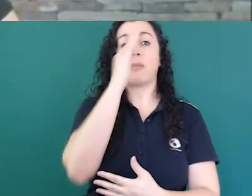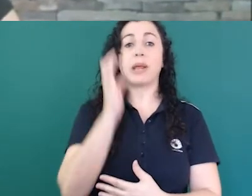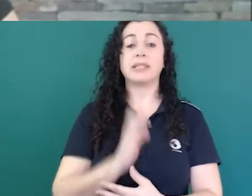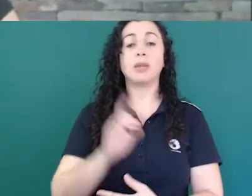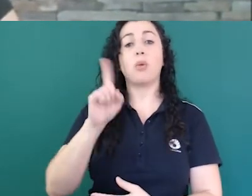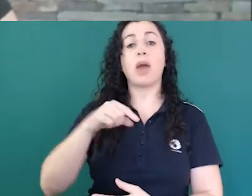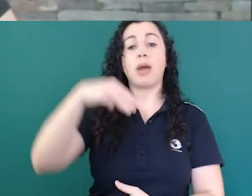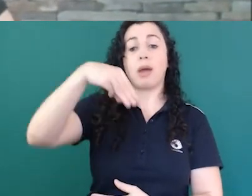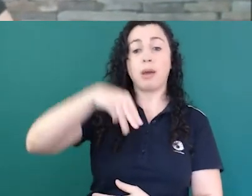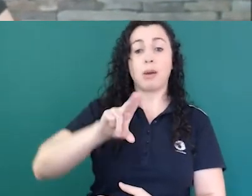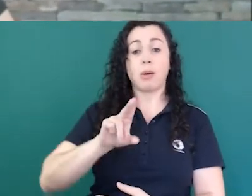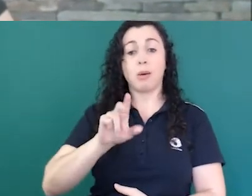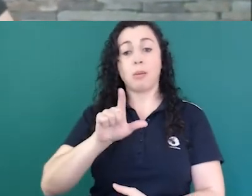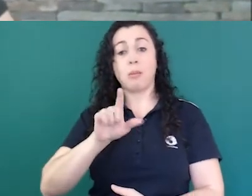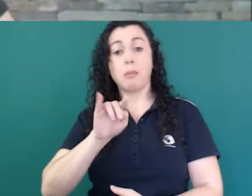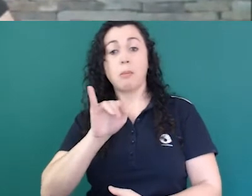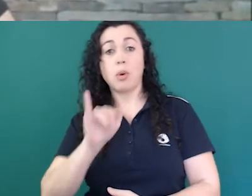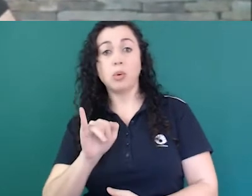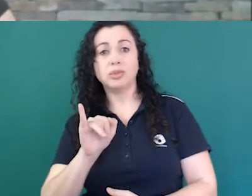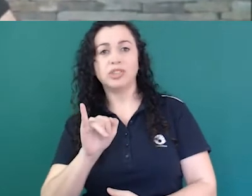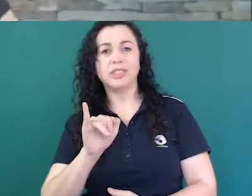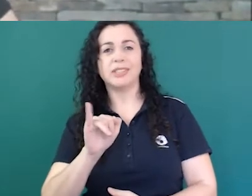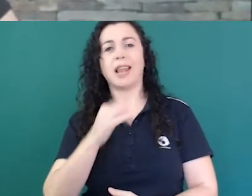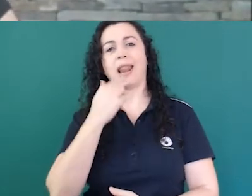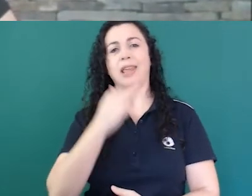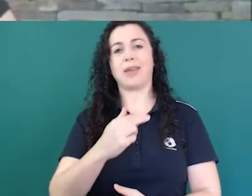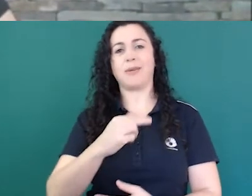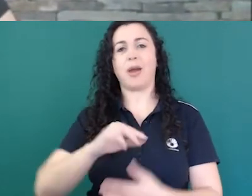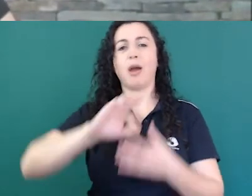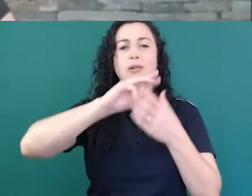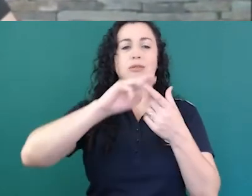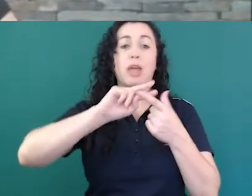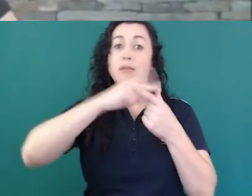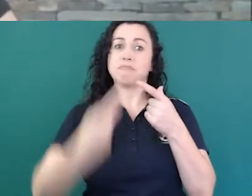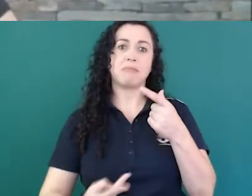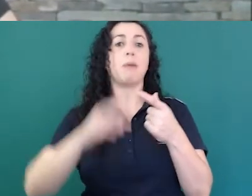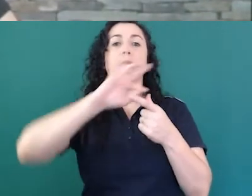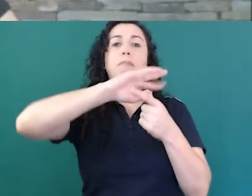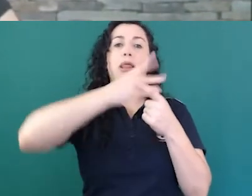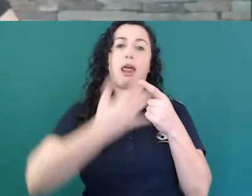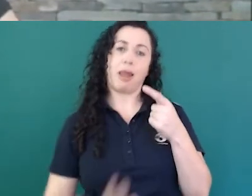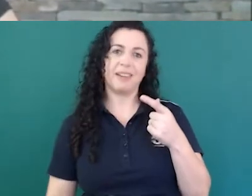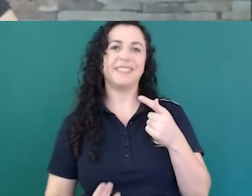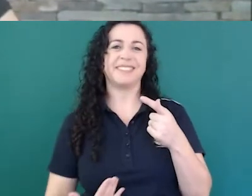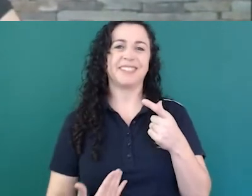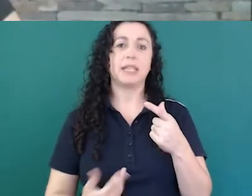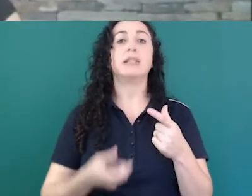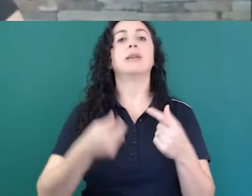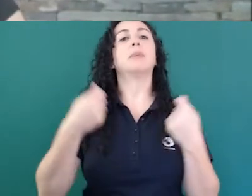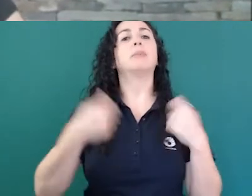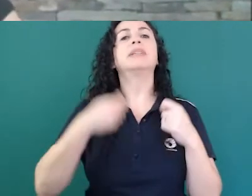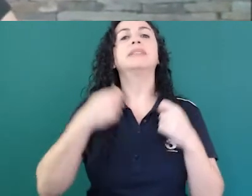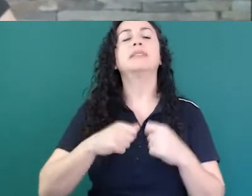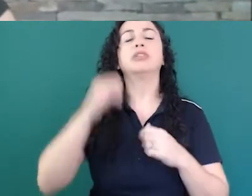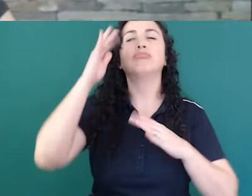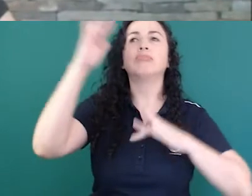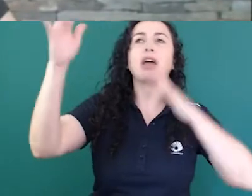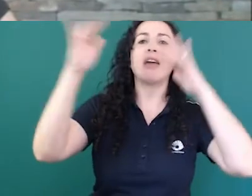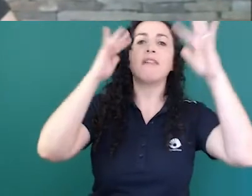disser isso e as pessoas refletirem sobre isso a gente vai acabar aceitando mais as minorias elas